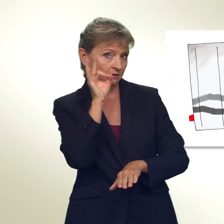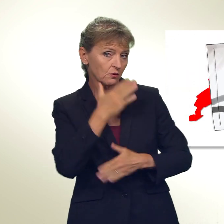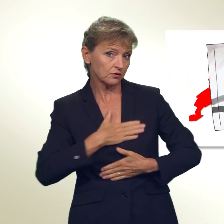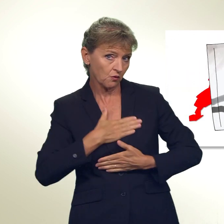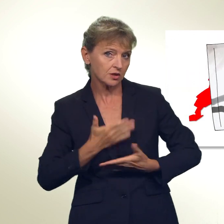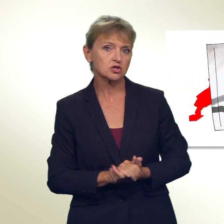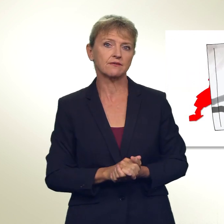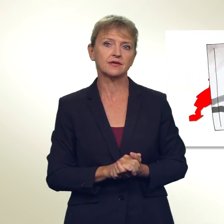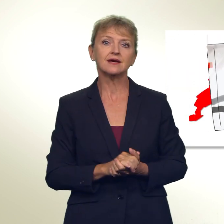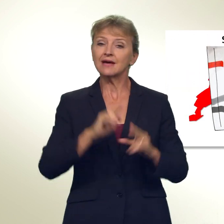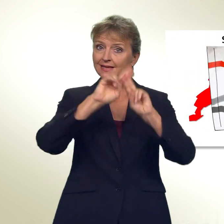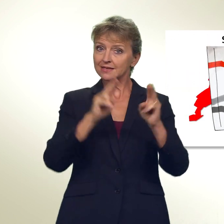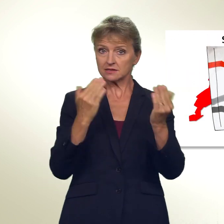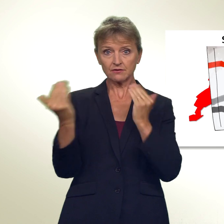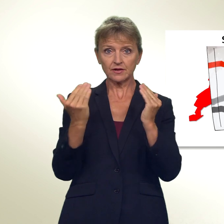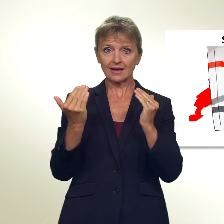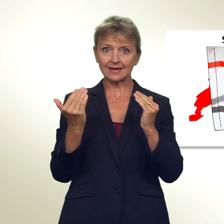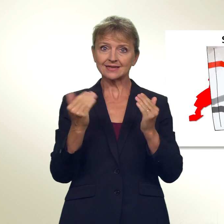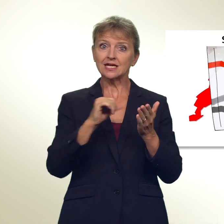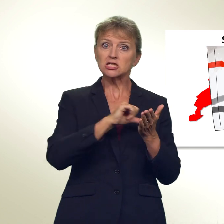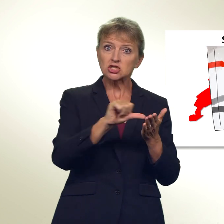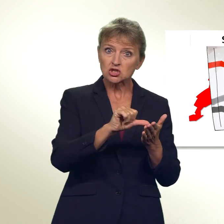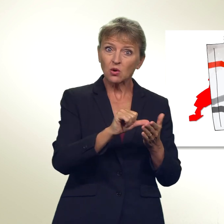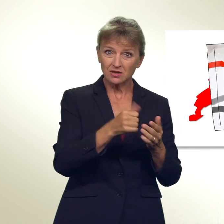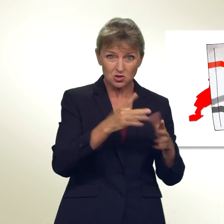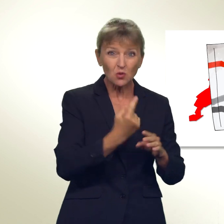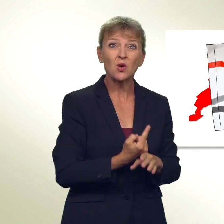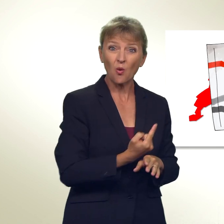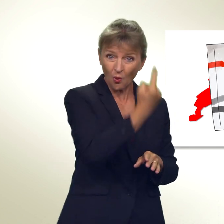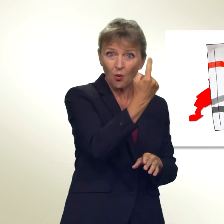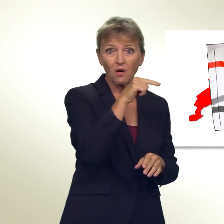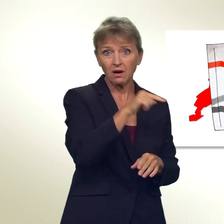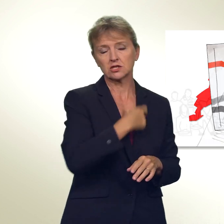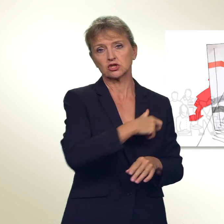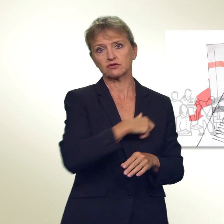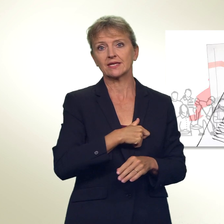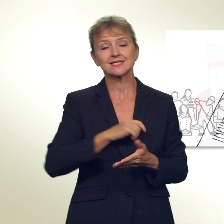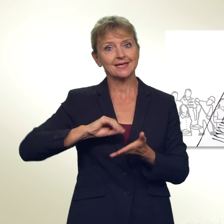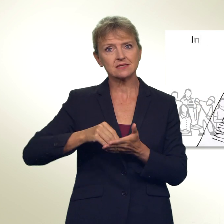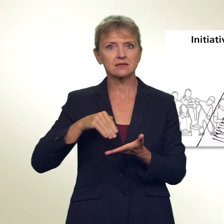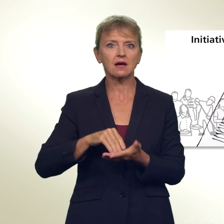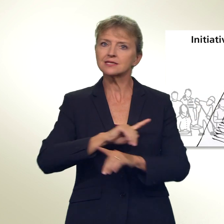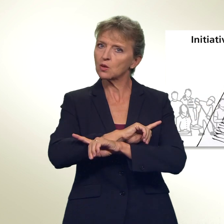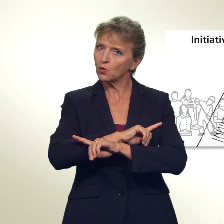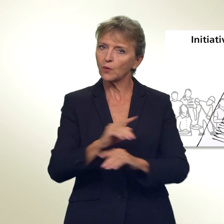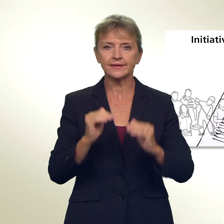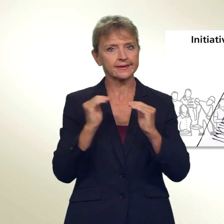internationalen Vergleich sei die Steuerbelastung auf Kapital schon heute hoch. Die Initiative schaffe Ungerechtigkeiten, indem sie für